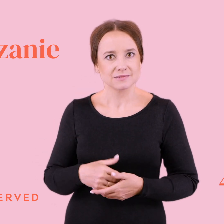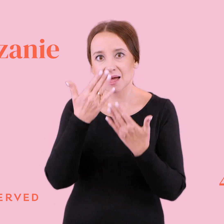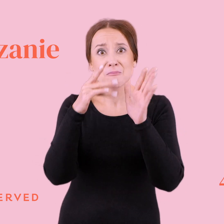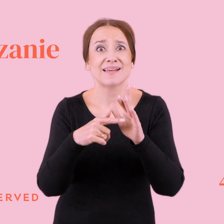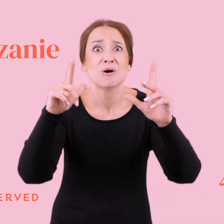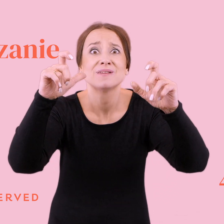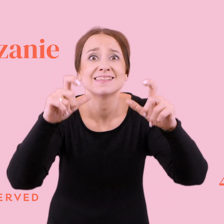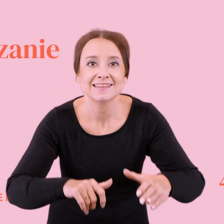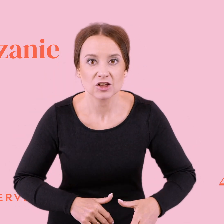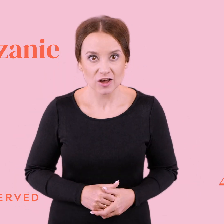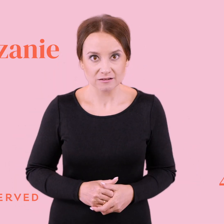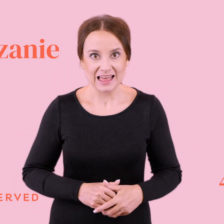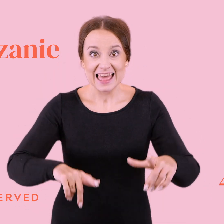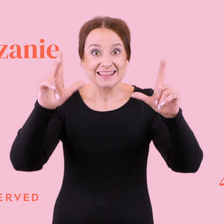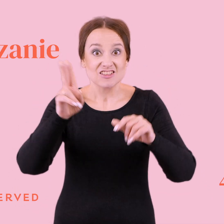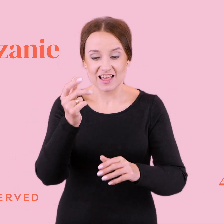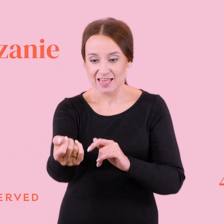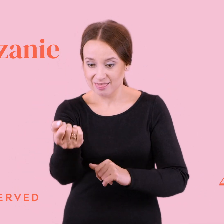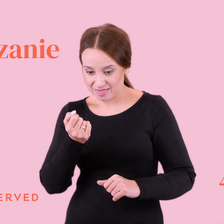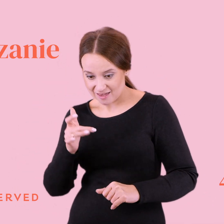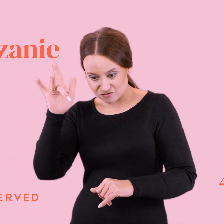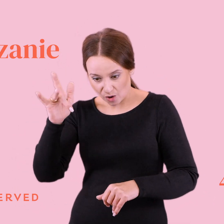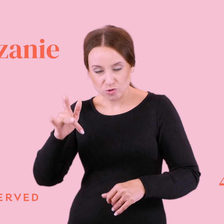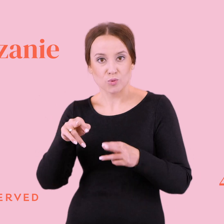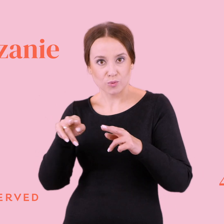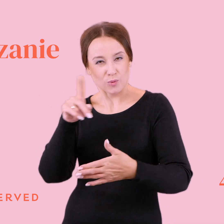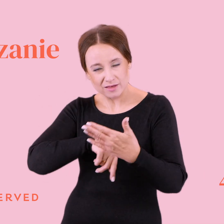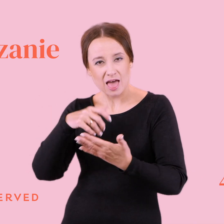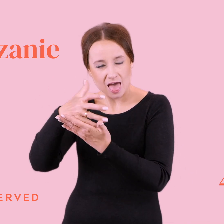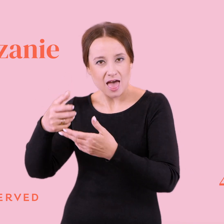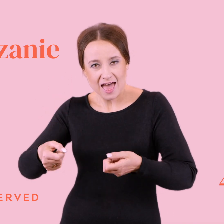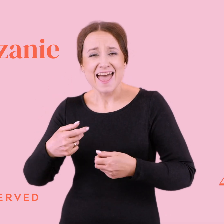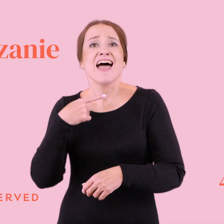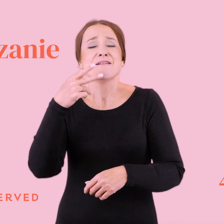słuchajcie, zdjęcia tej otwartej zmywarki z tymi garami, czytając daty tych